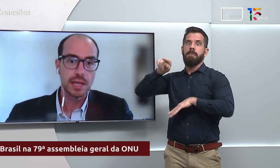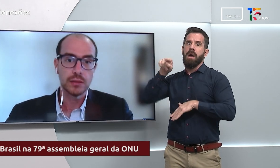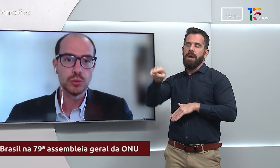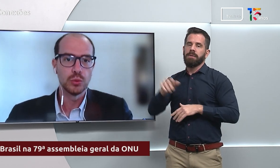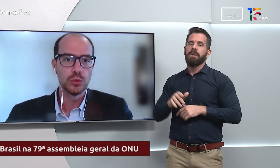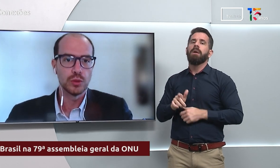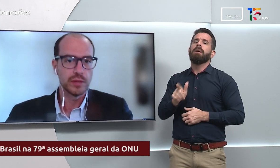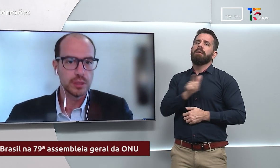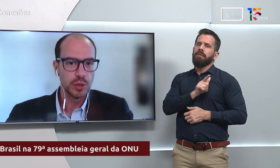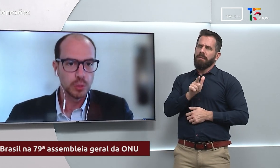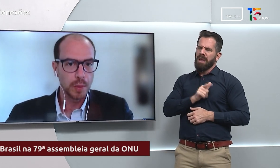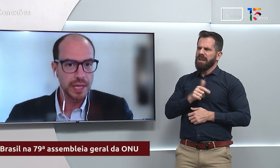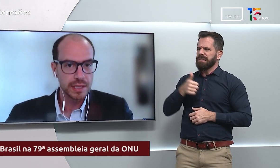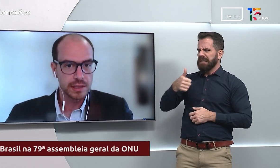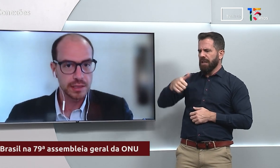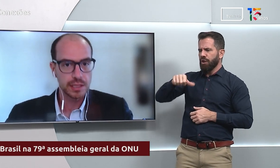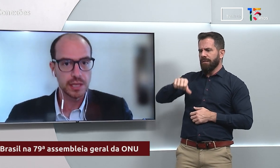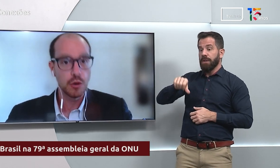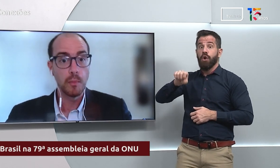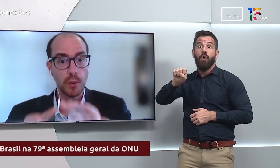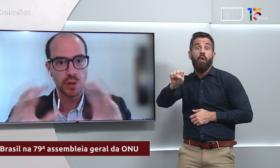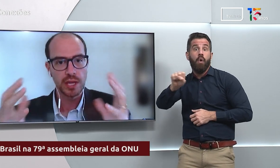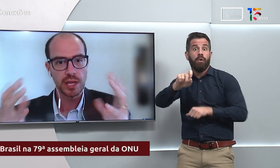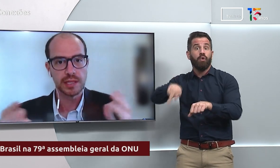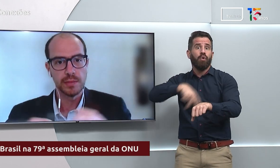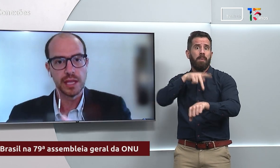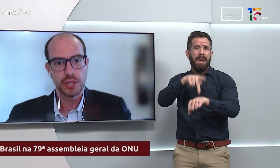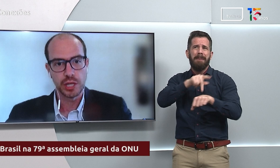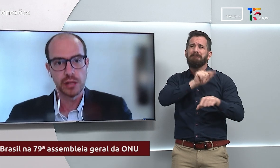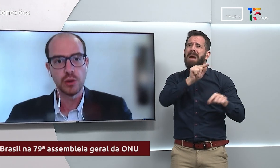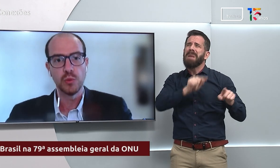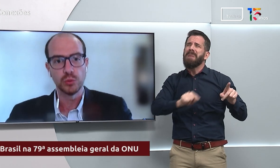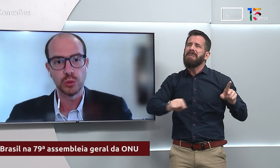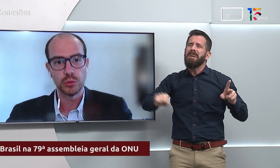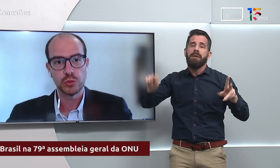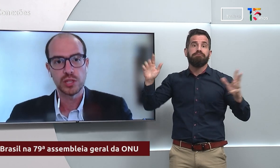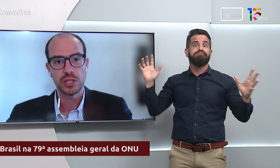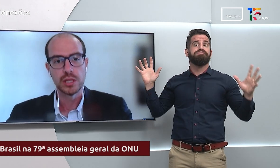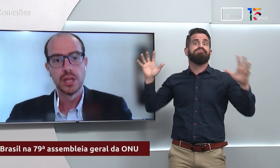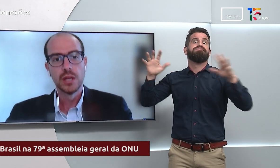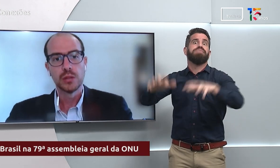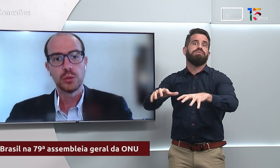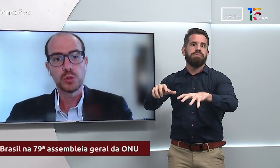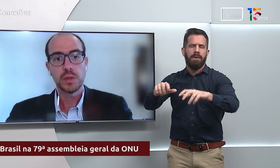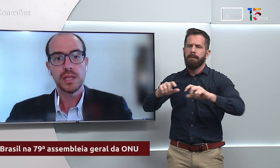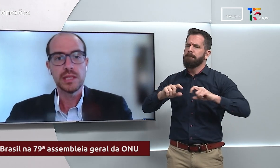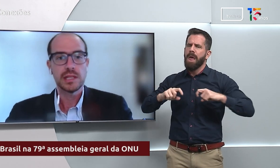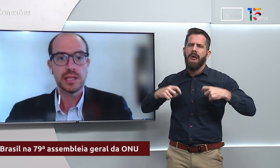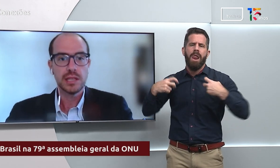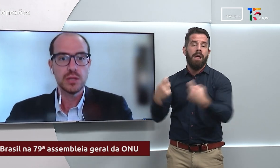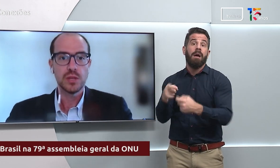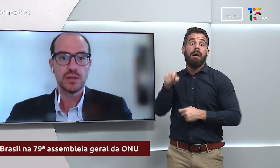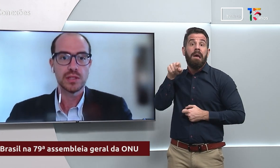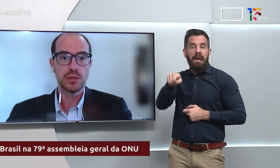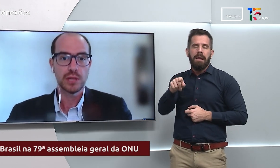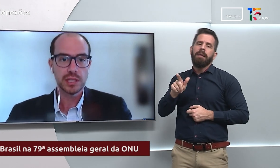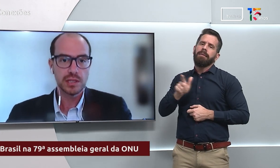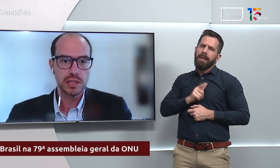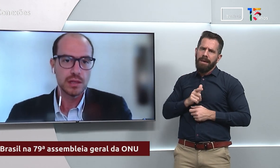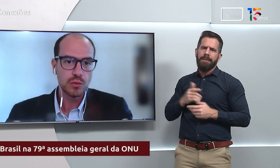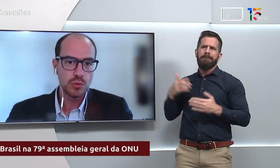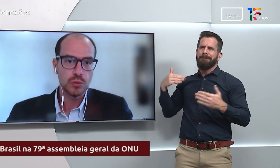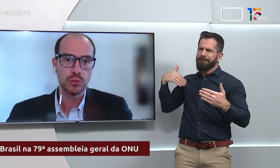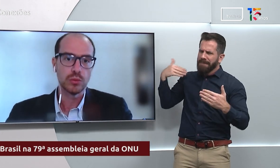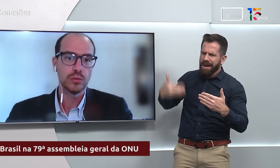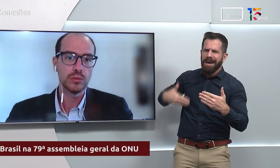198 países que compõem a Assembleia Geral como um todo, ou seja, todos os países que desde 1945